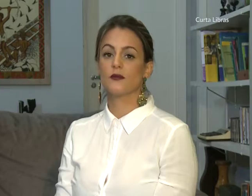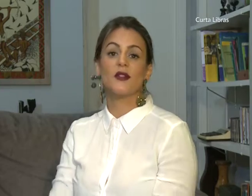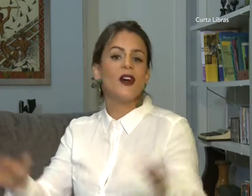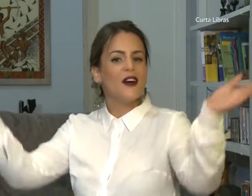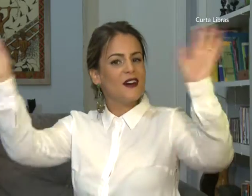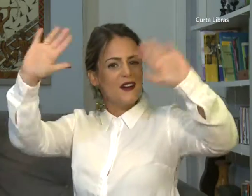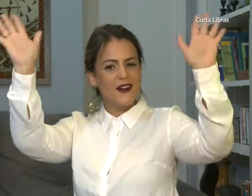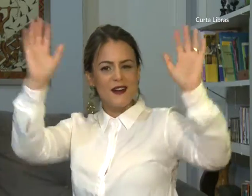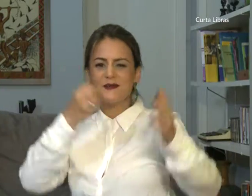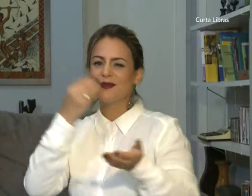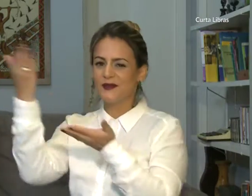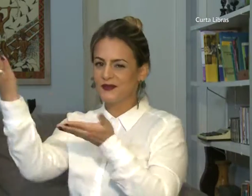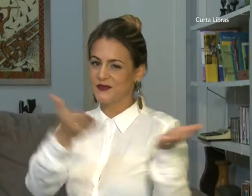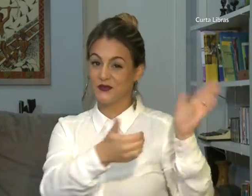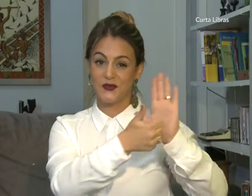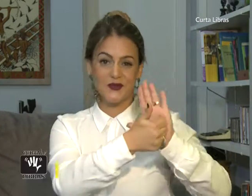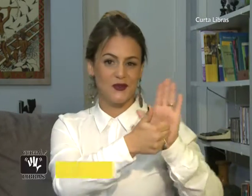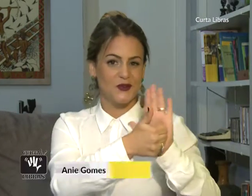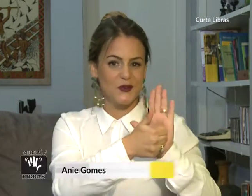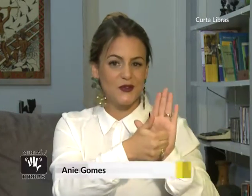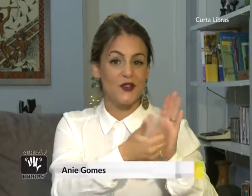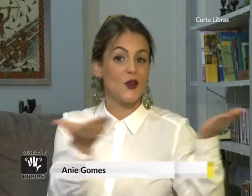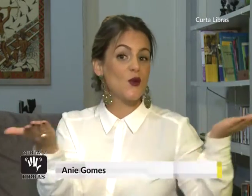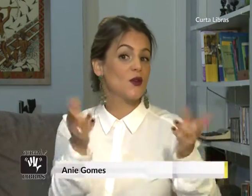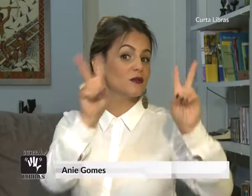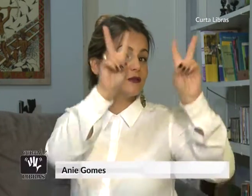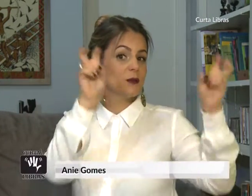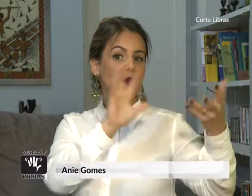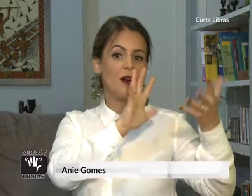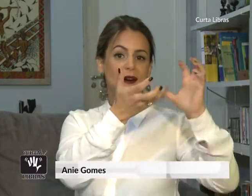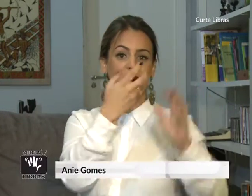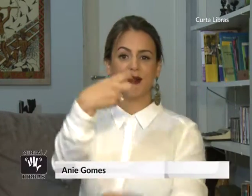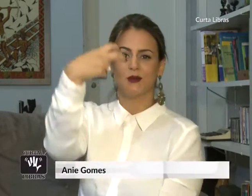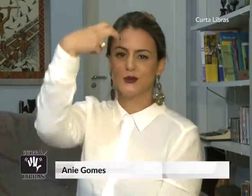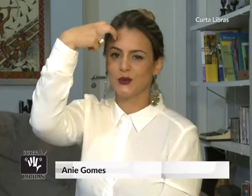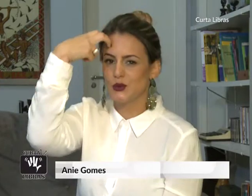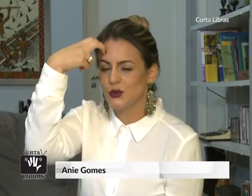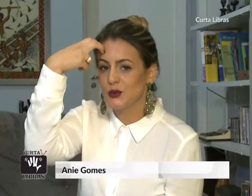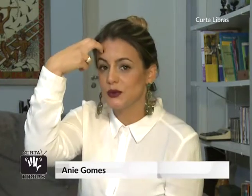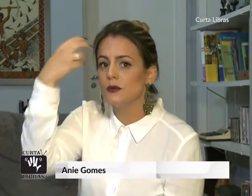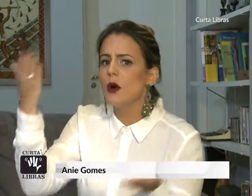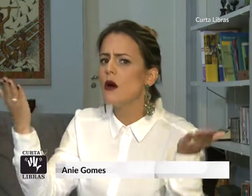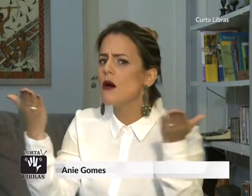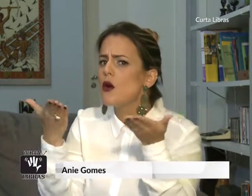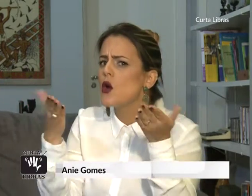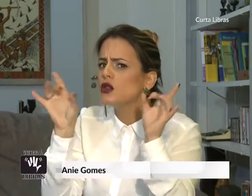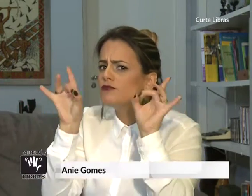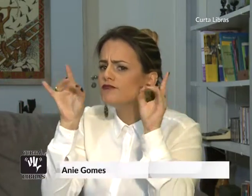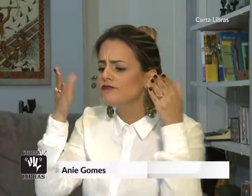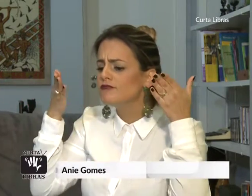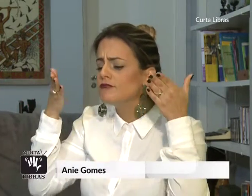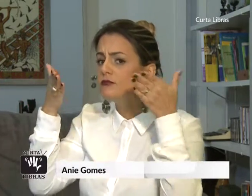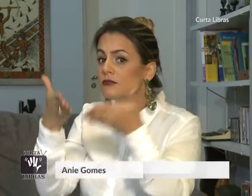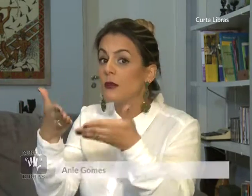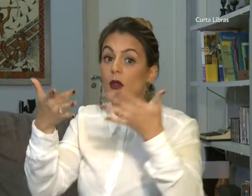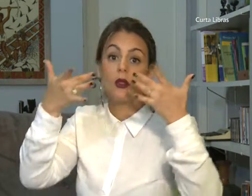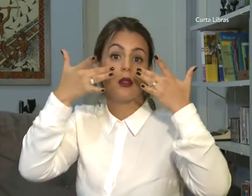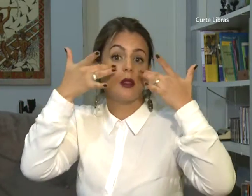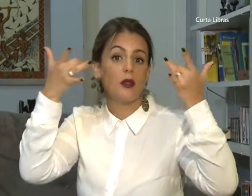Olá, bem-vindo a mais um Curta Libras sobre arte e cultura. Hoje iremos ver sobre o mundo do